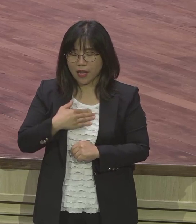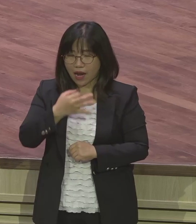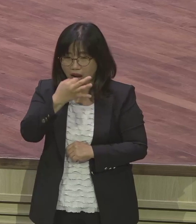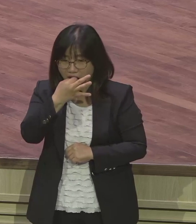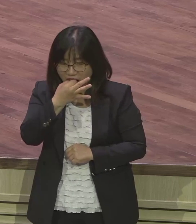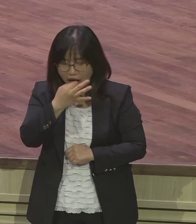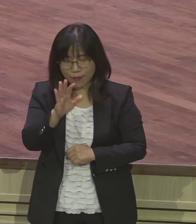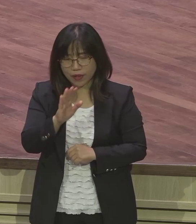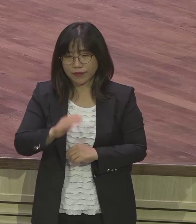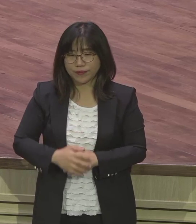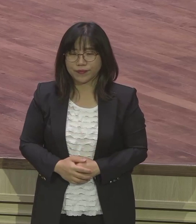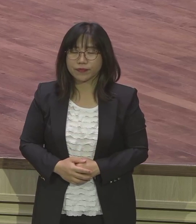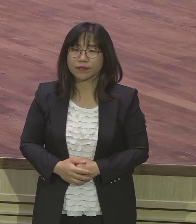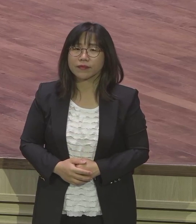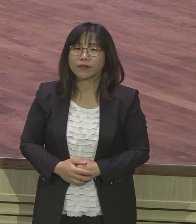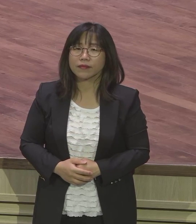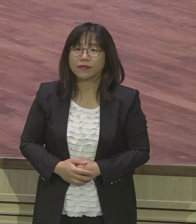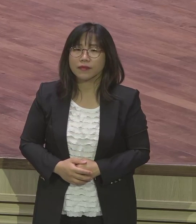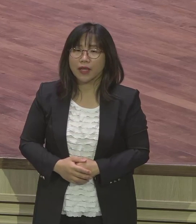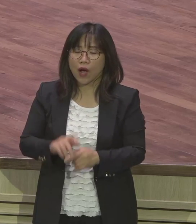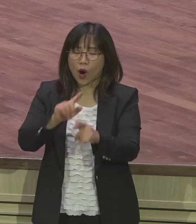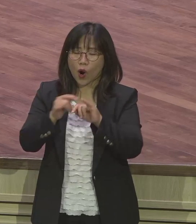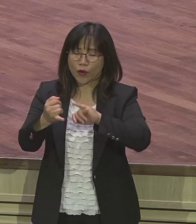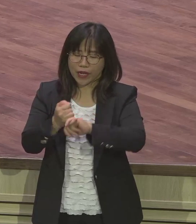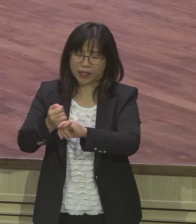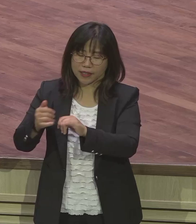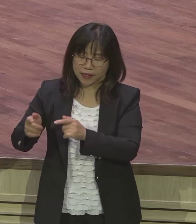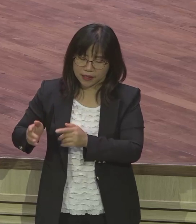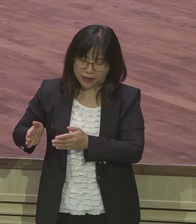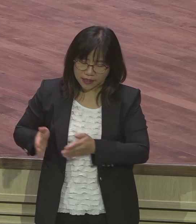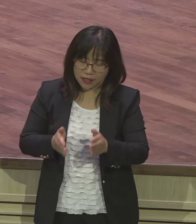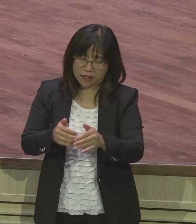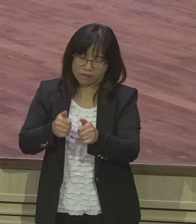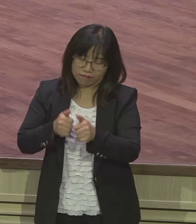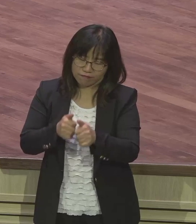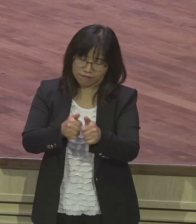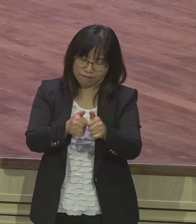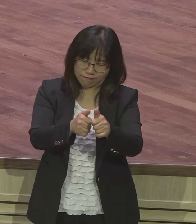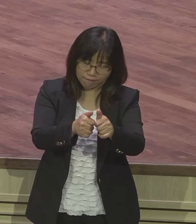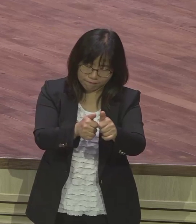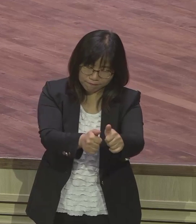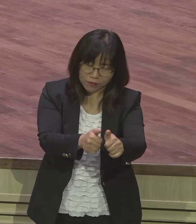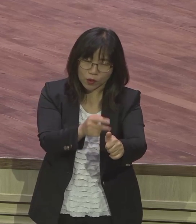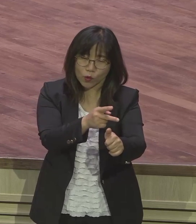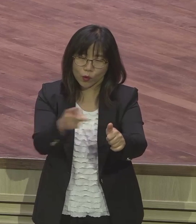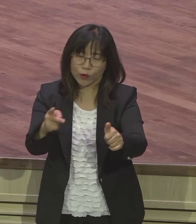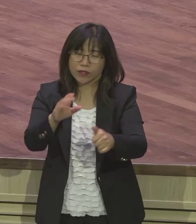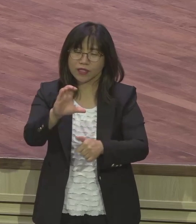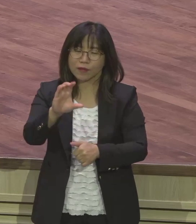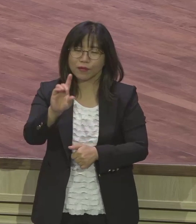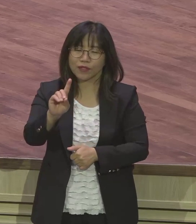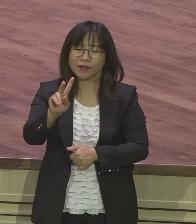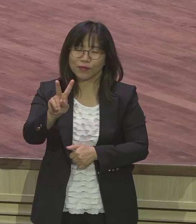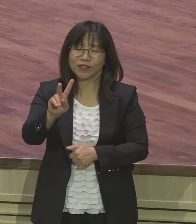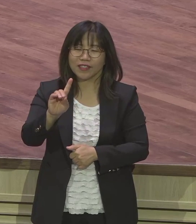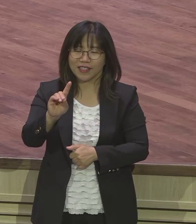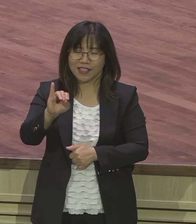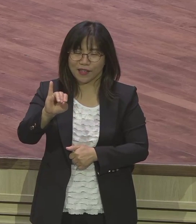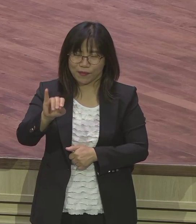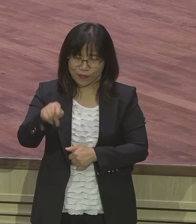그것이 그냥 은약 따라가는 게 12대 IP라니까요 말씀 일단 말씀 거의 신앙이